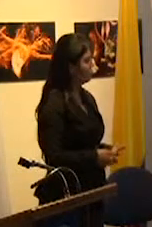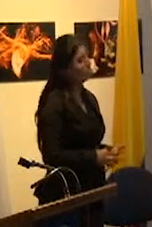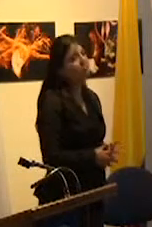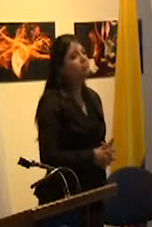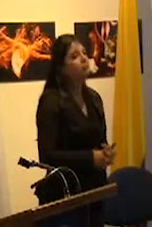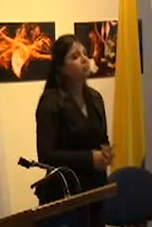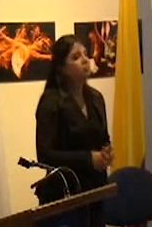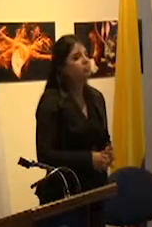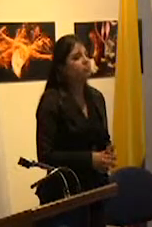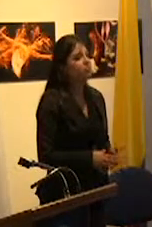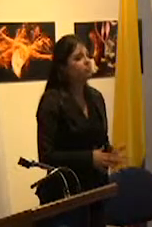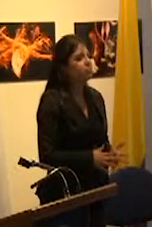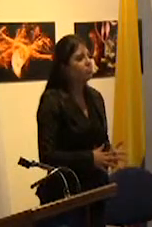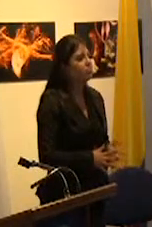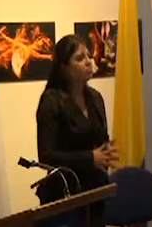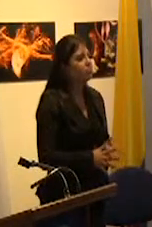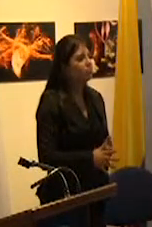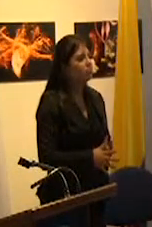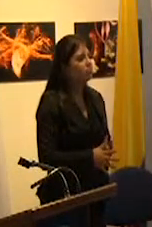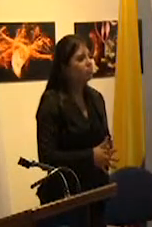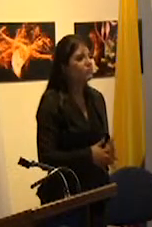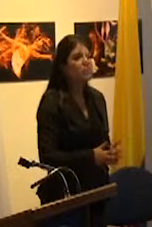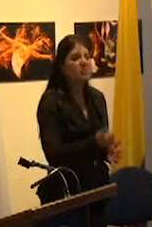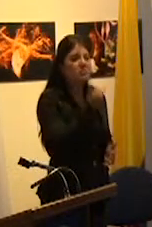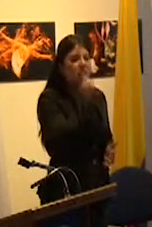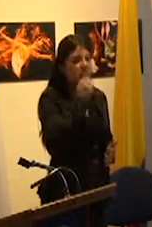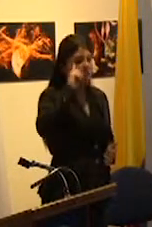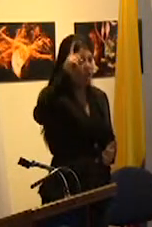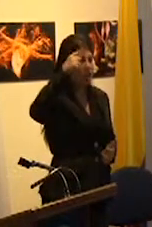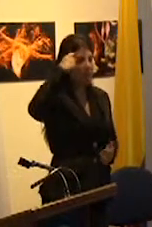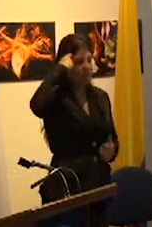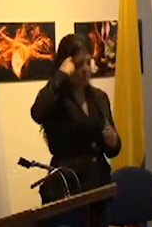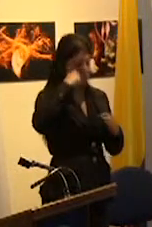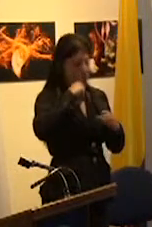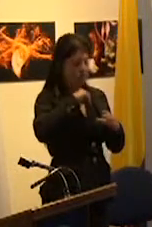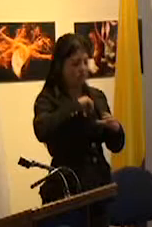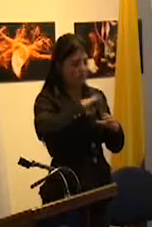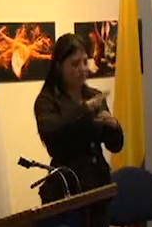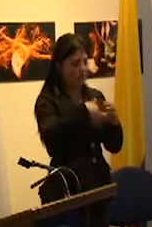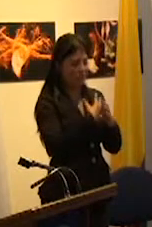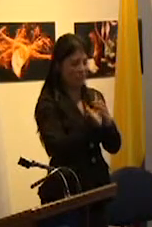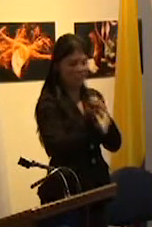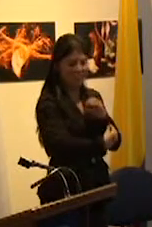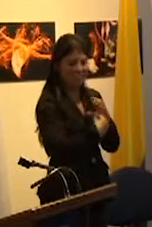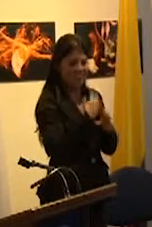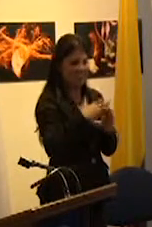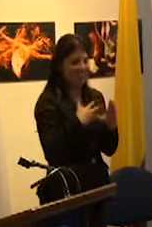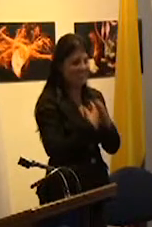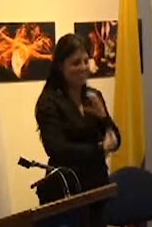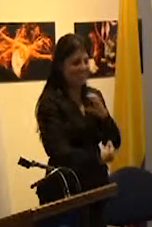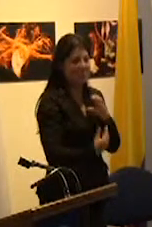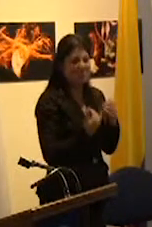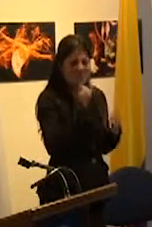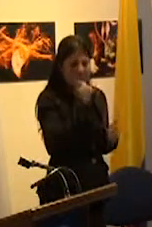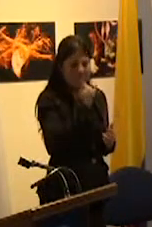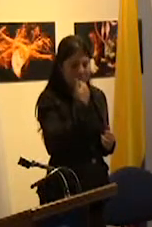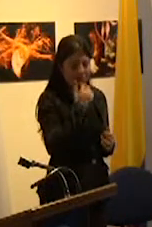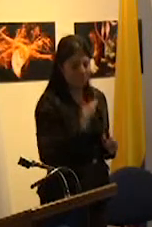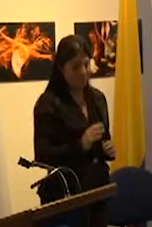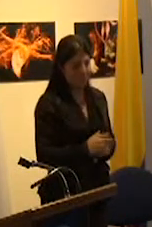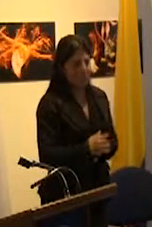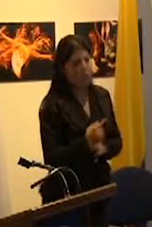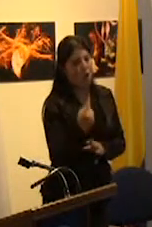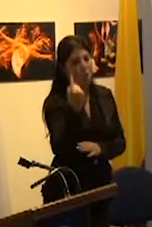¿qué pasa en los gobiernos post-neoliberales? la política educativa se